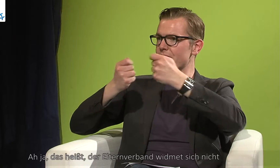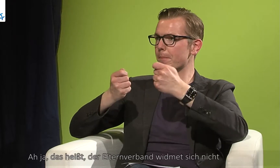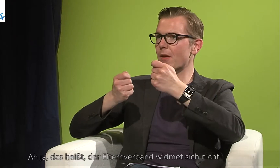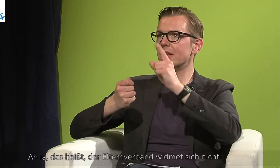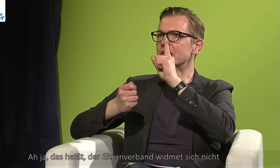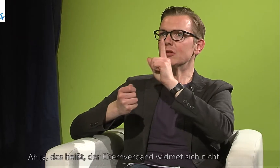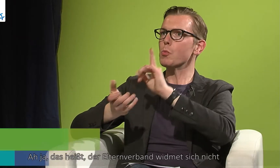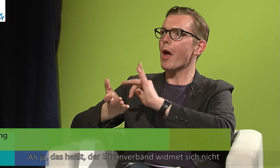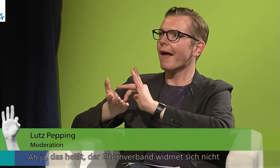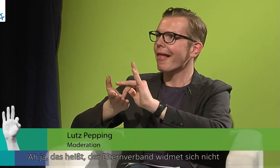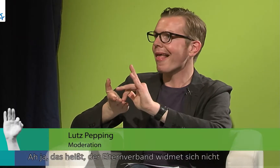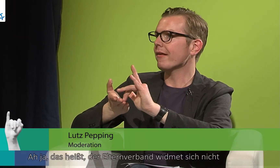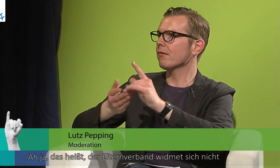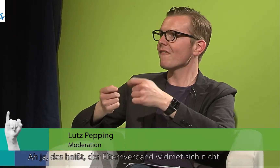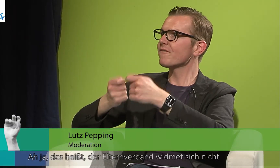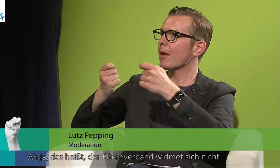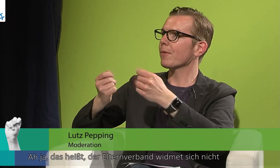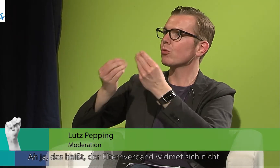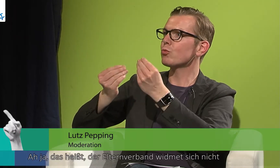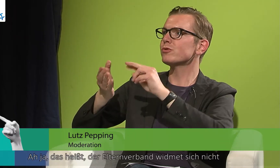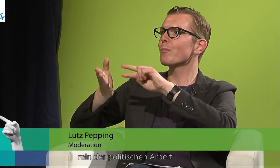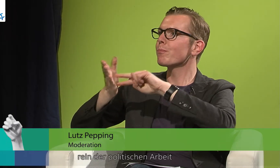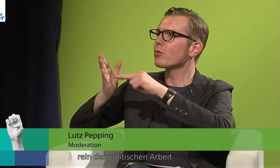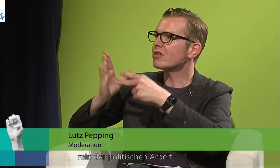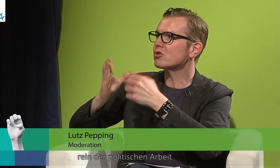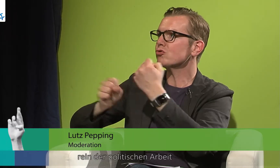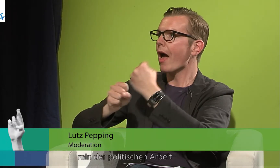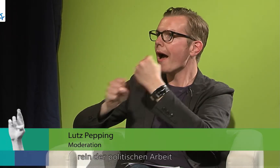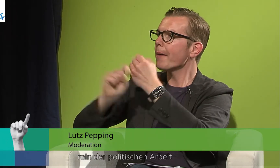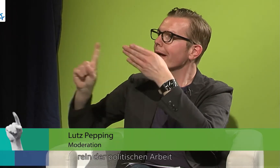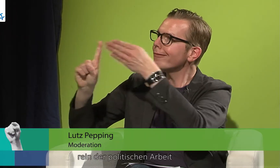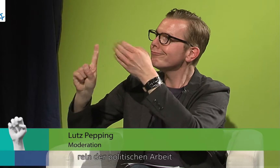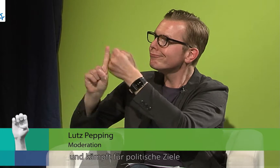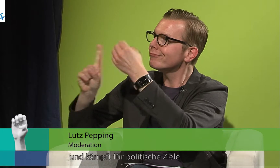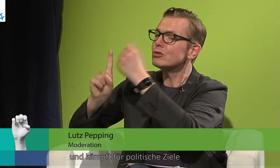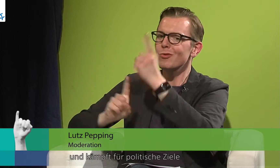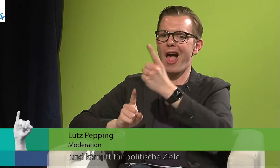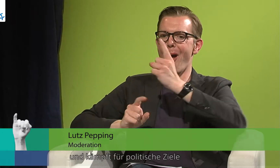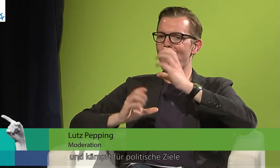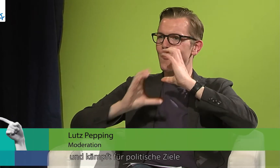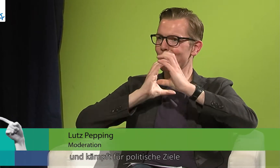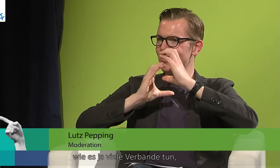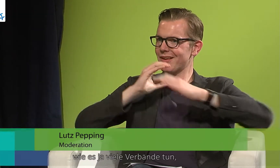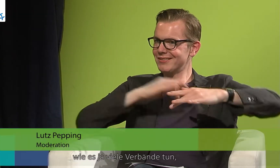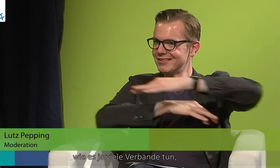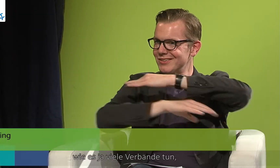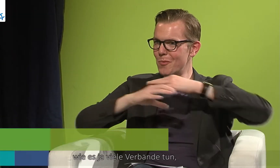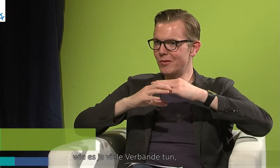Das heißt, der Elternverband widmet sich nicht rein der politischen Arbeit, dem Kämpfen politische Ziele, wie es ja viele Verbände tun.